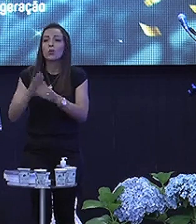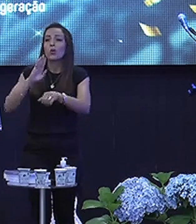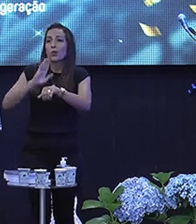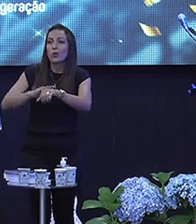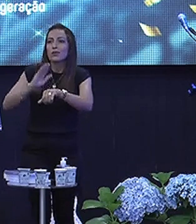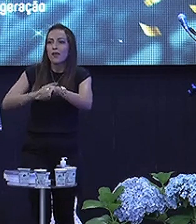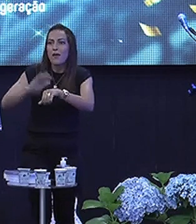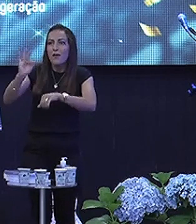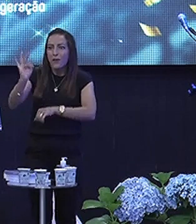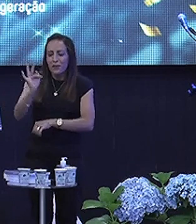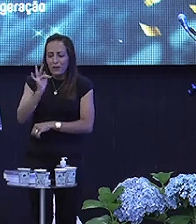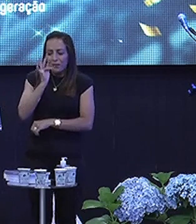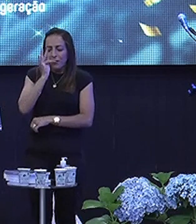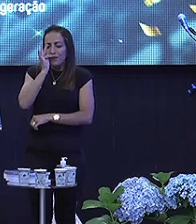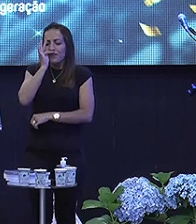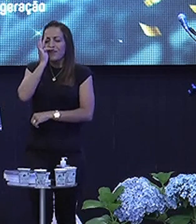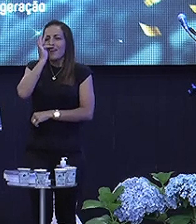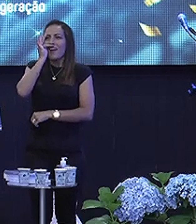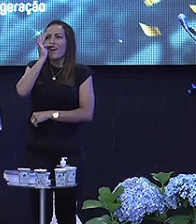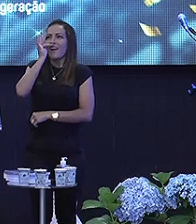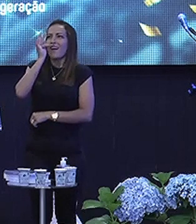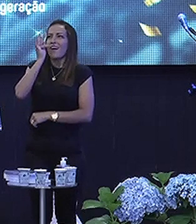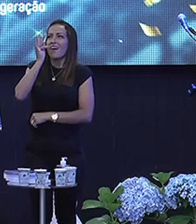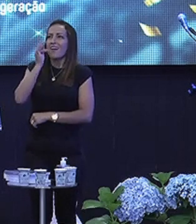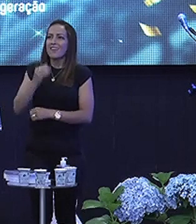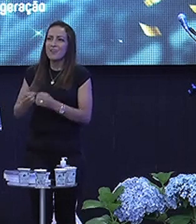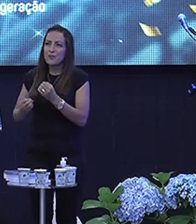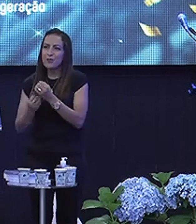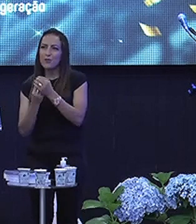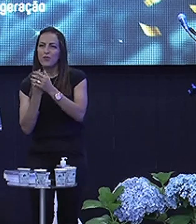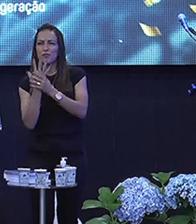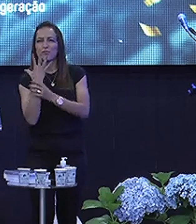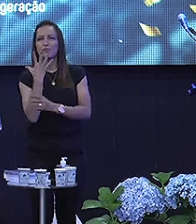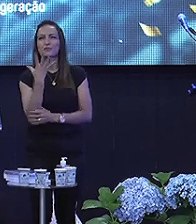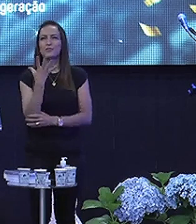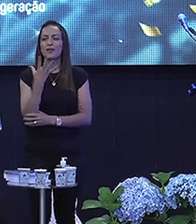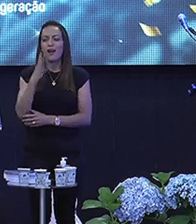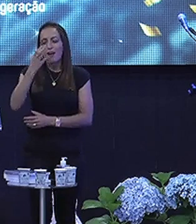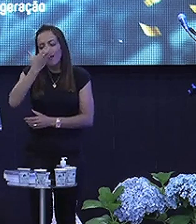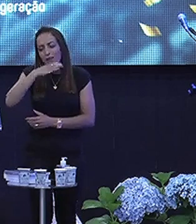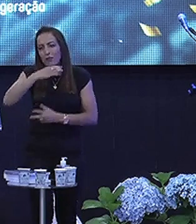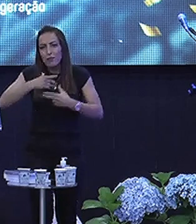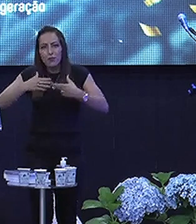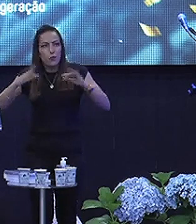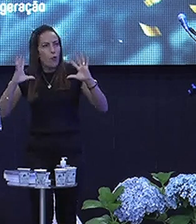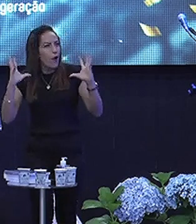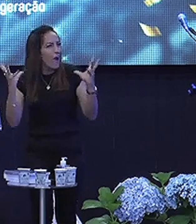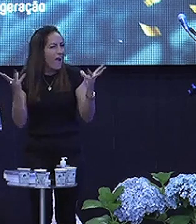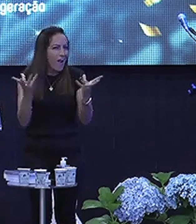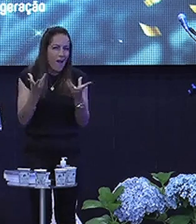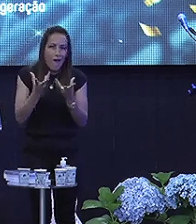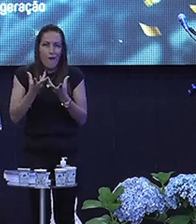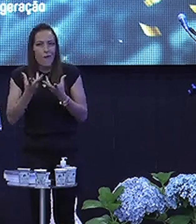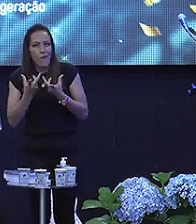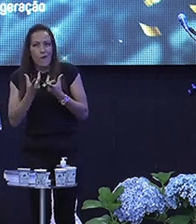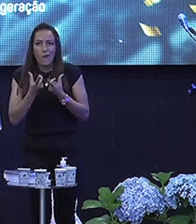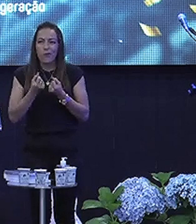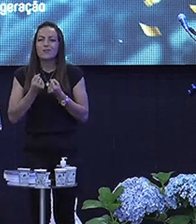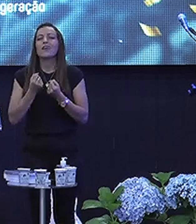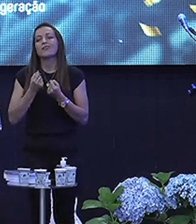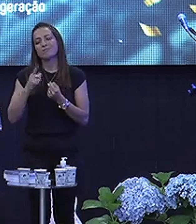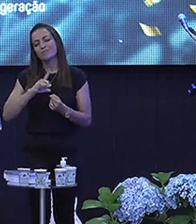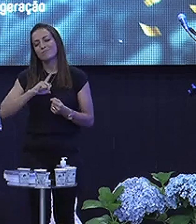das flores E a flor Nasce o fruto Você fala Uau Tem gente que está No